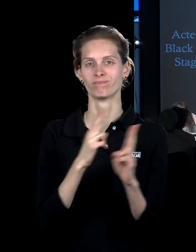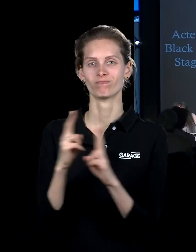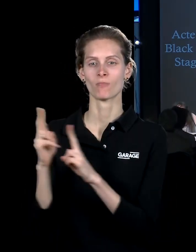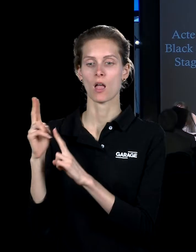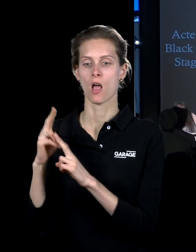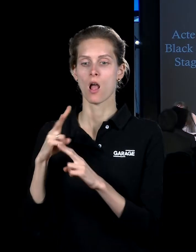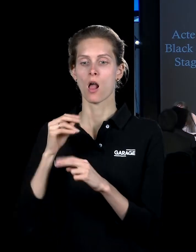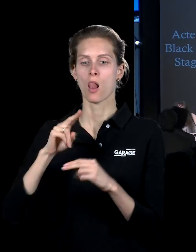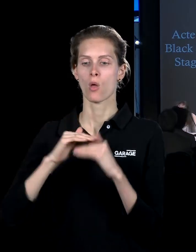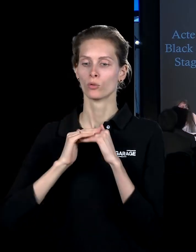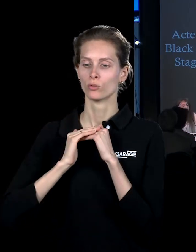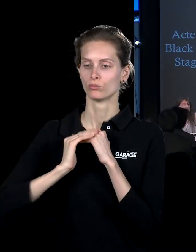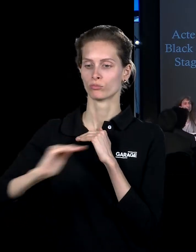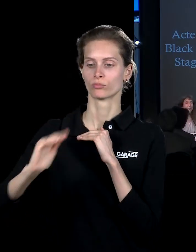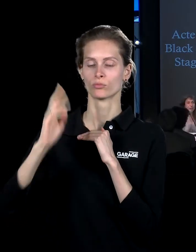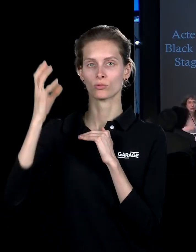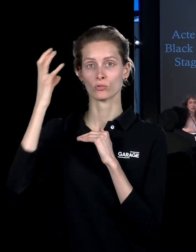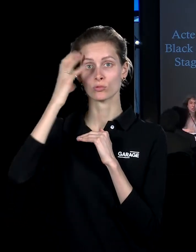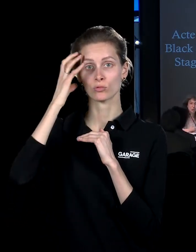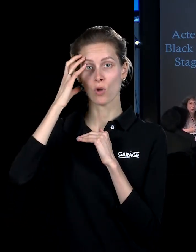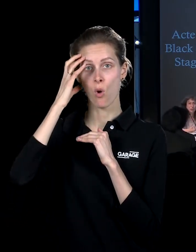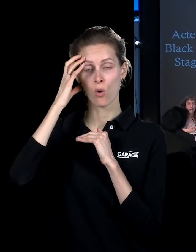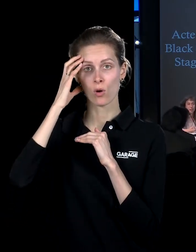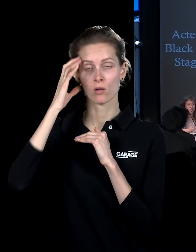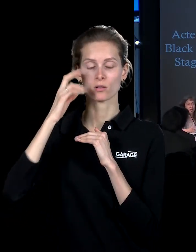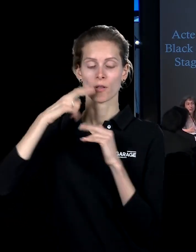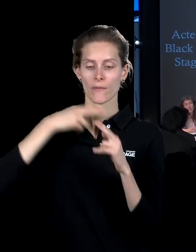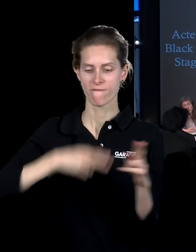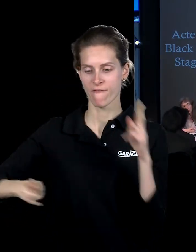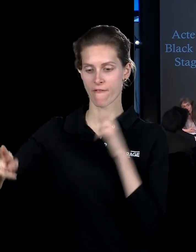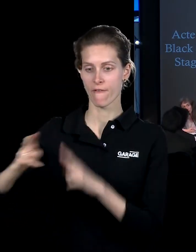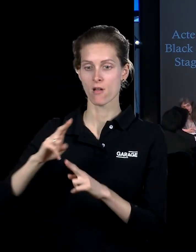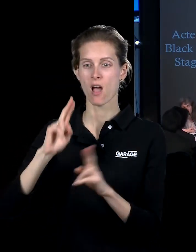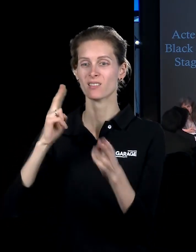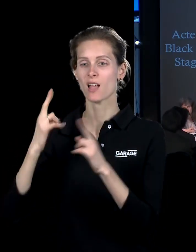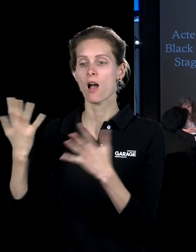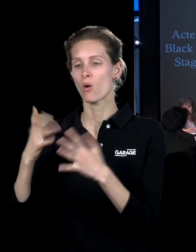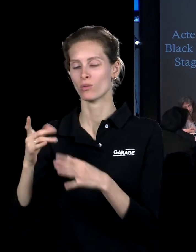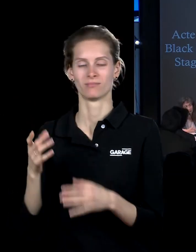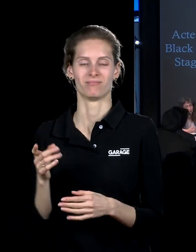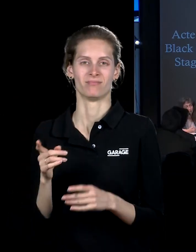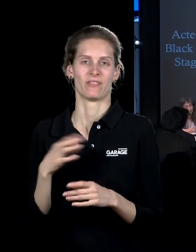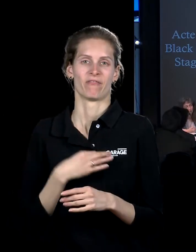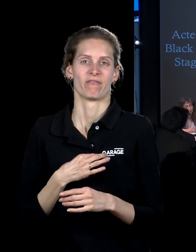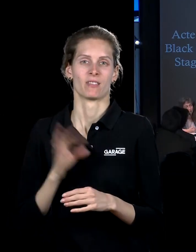по чёрному льду, по чёрному катку. При этом важно не то не её танец, а то, какие следы она оставляет на этом чёрном льду.